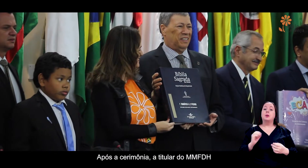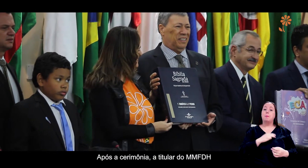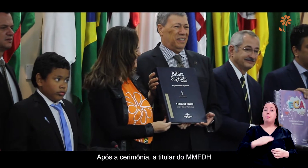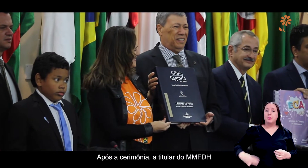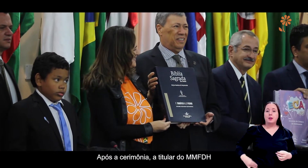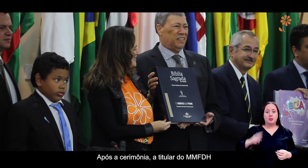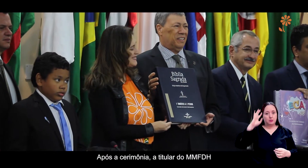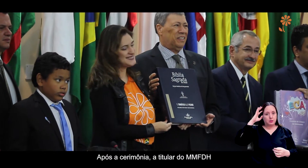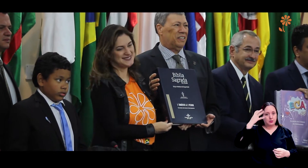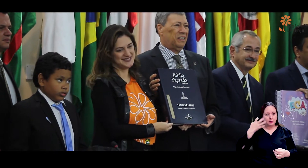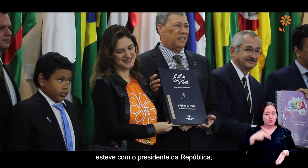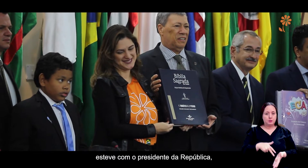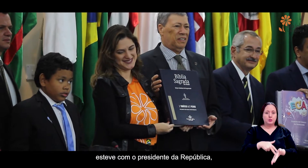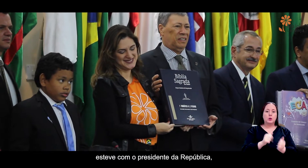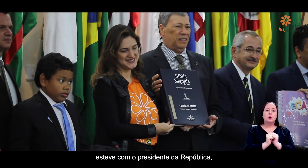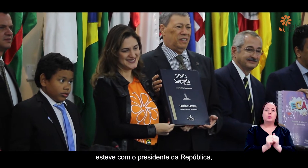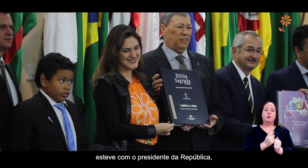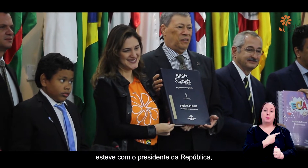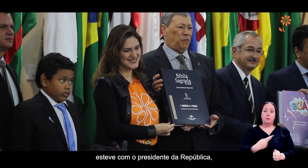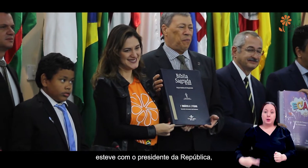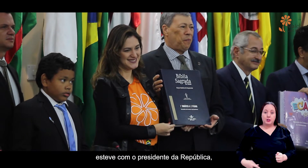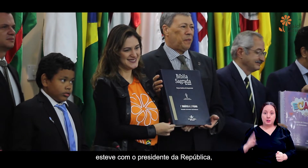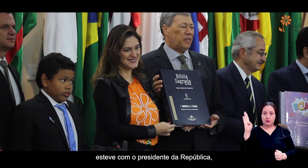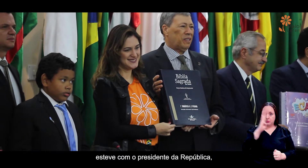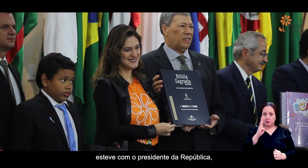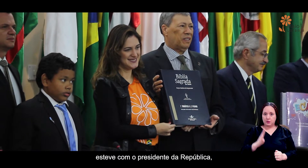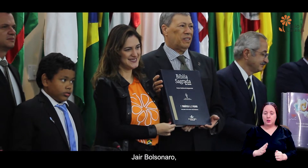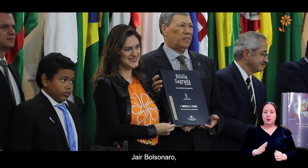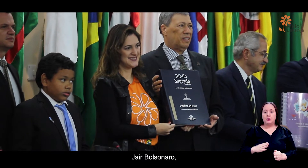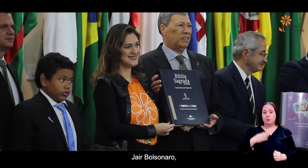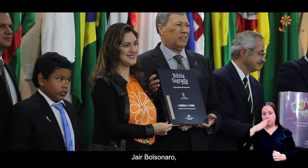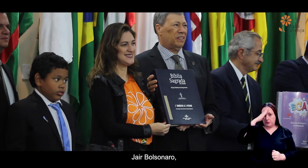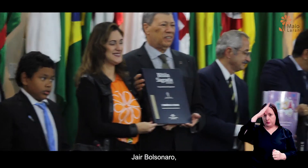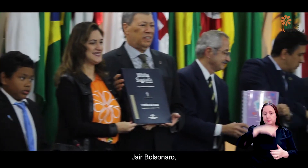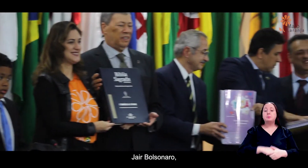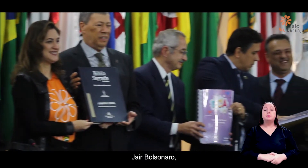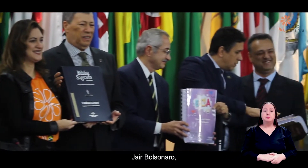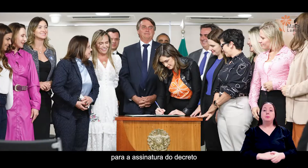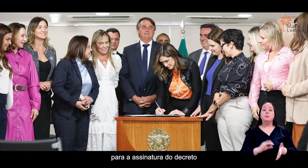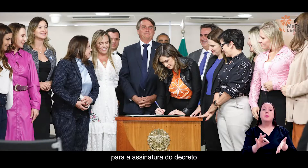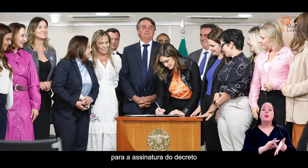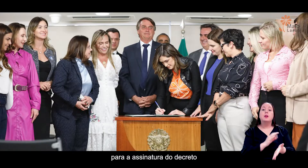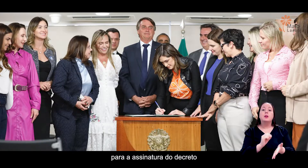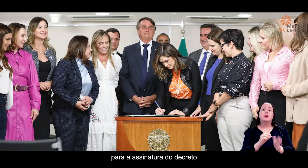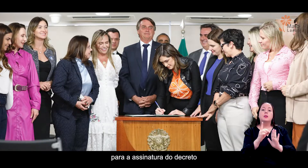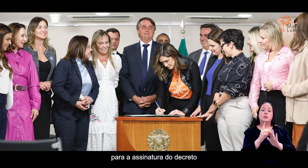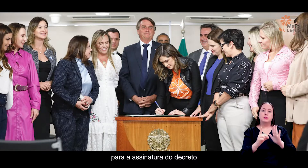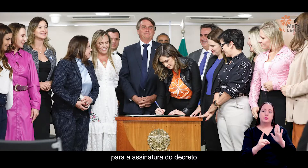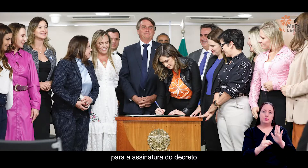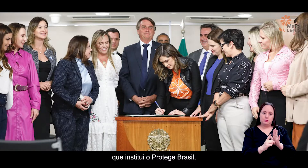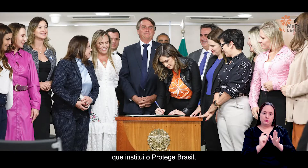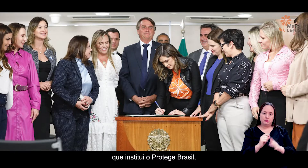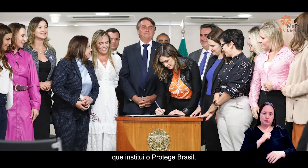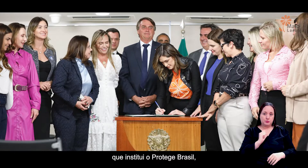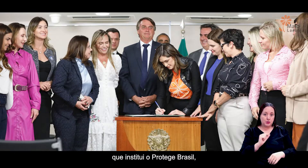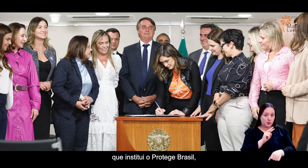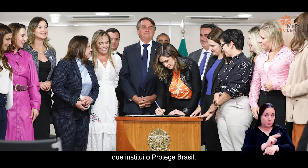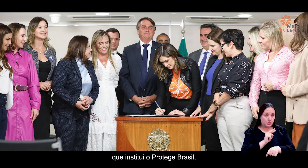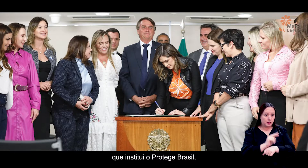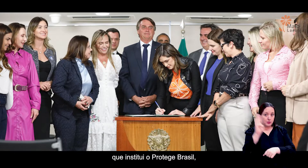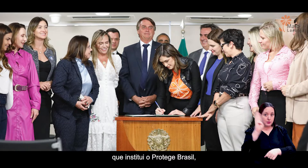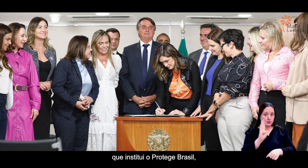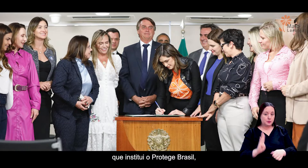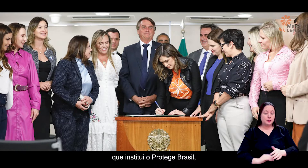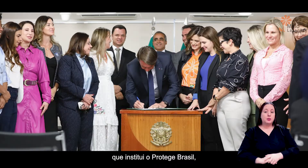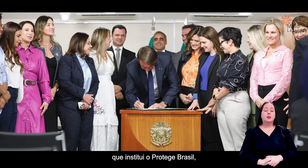do MMFDH esteve com o presidente da República, Jair Bolsonaro, para a assinatura do decreto que institui o